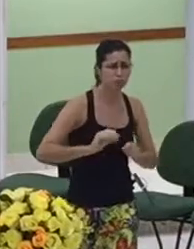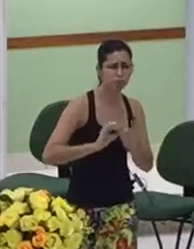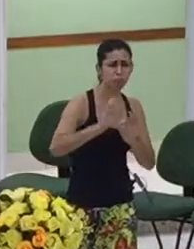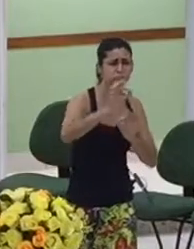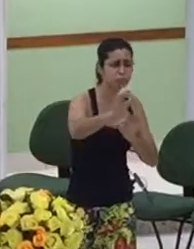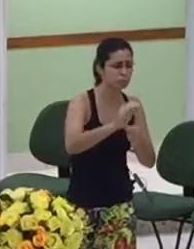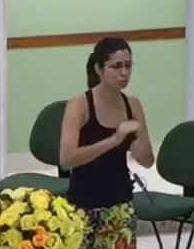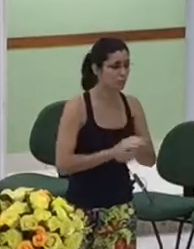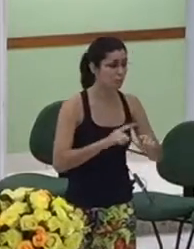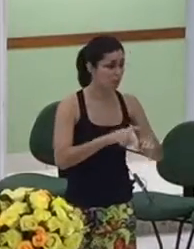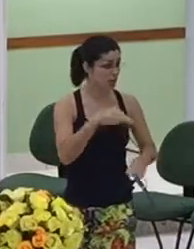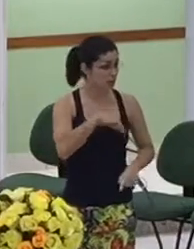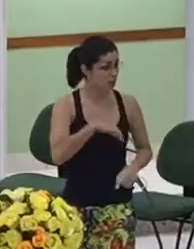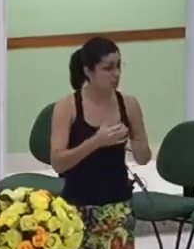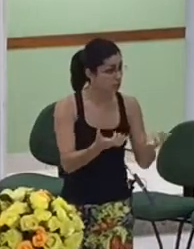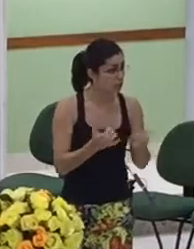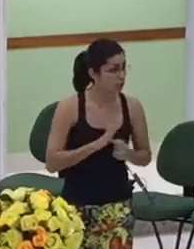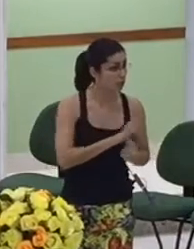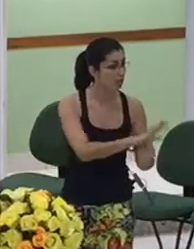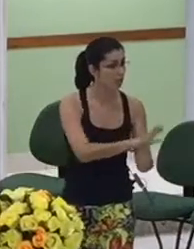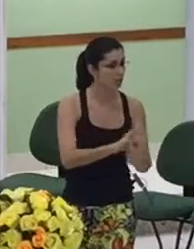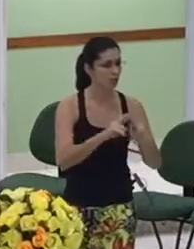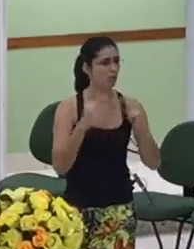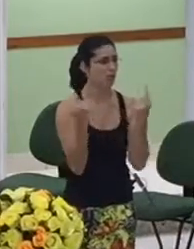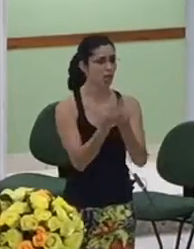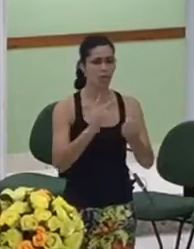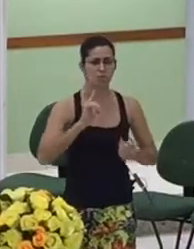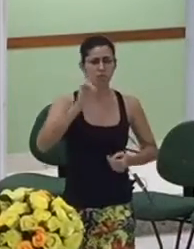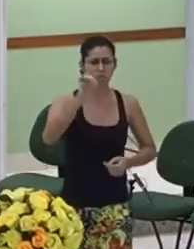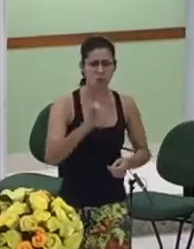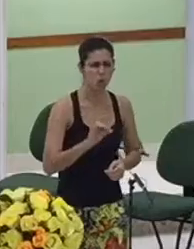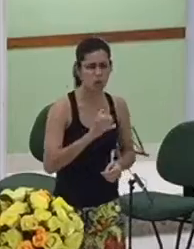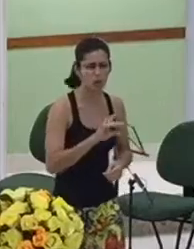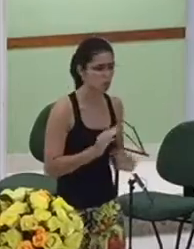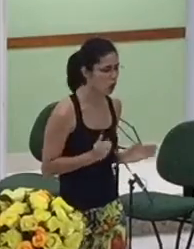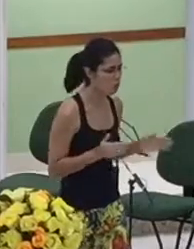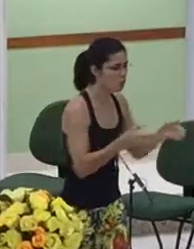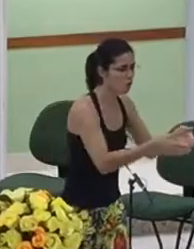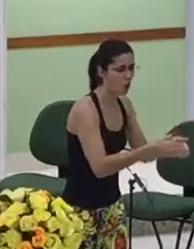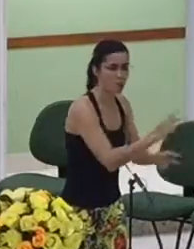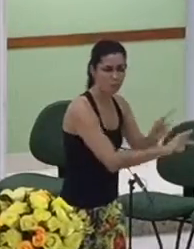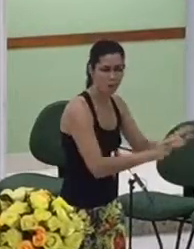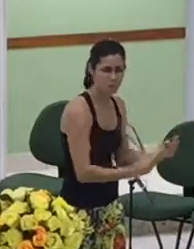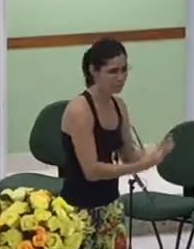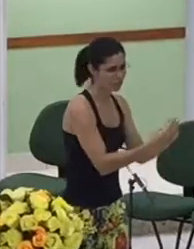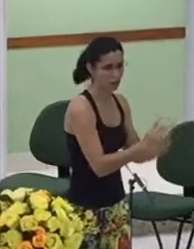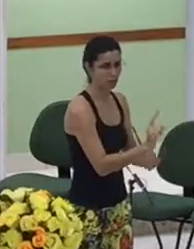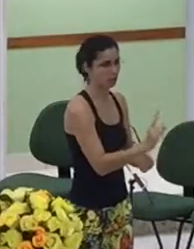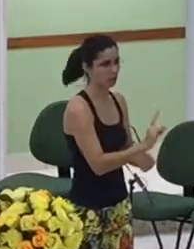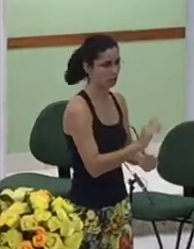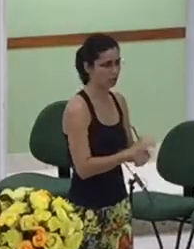que o reino de Deus não é para o judeu o reino de Deus é para o mundo